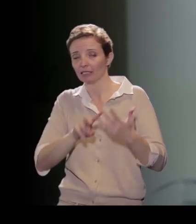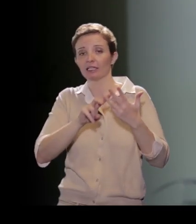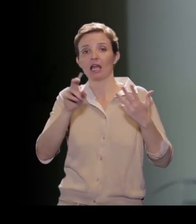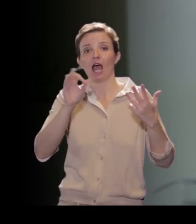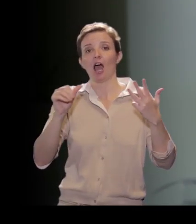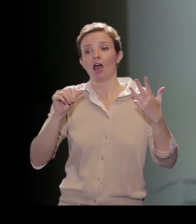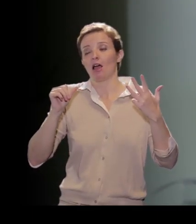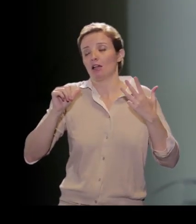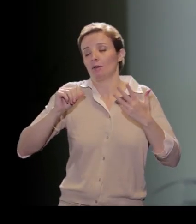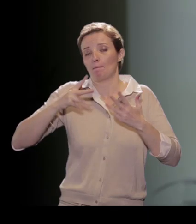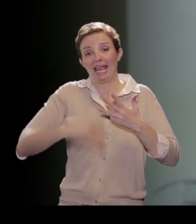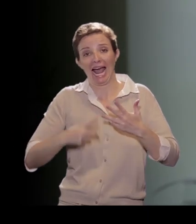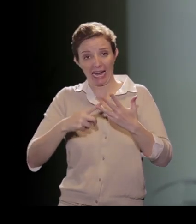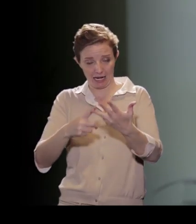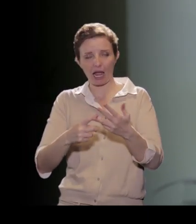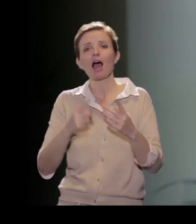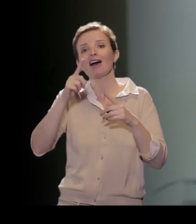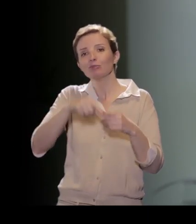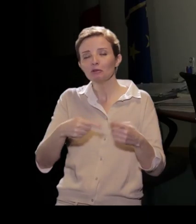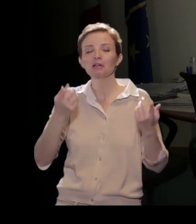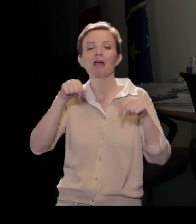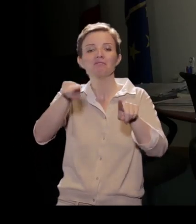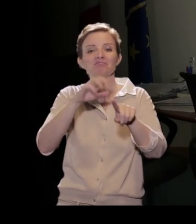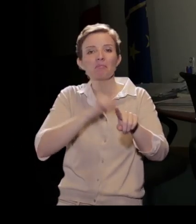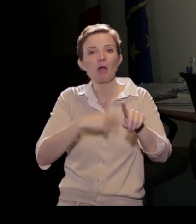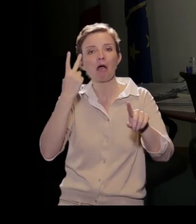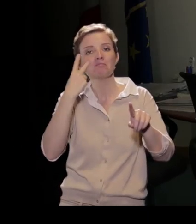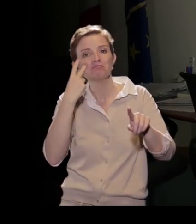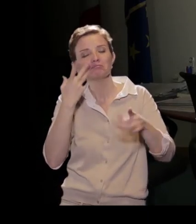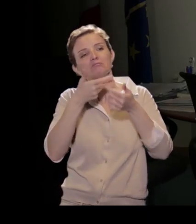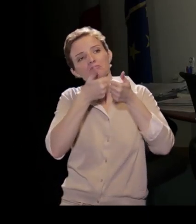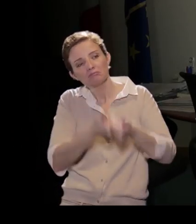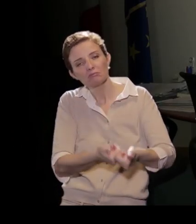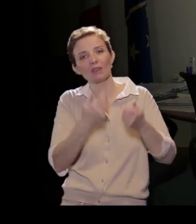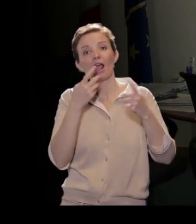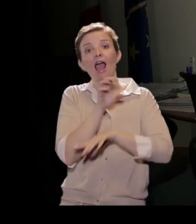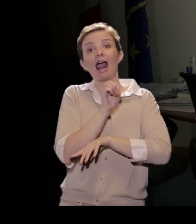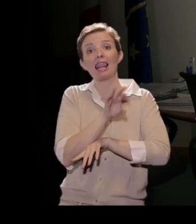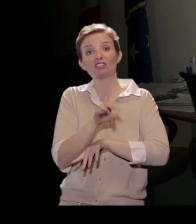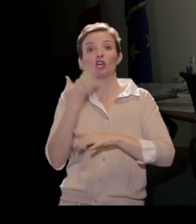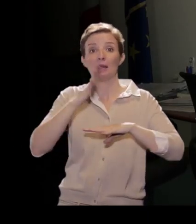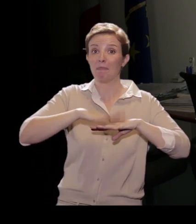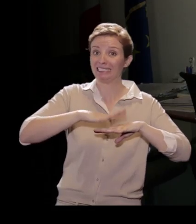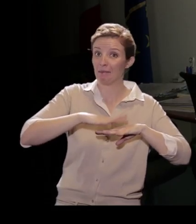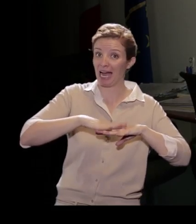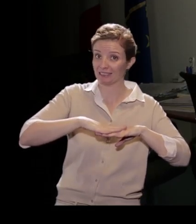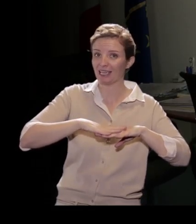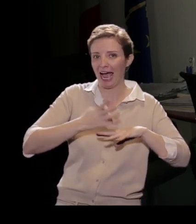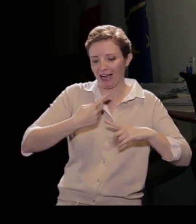meccanica e invitarvi a seguire le lezioni di matematica che vi stiamo proponendo